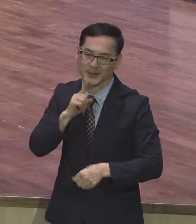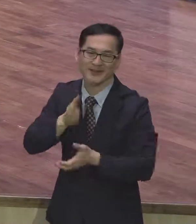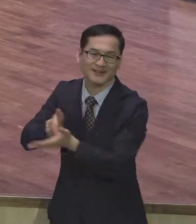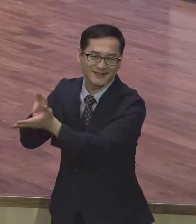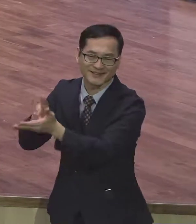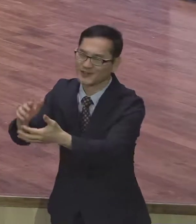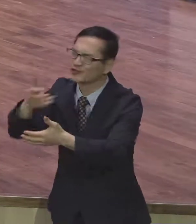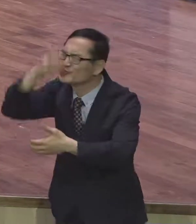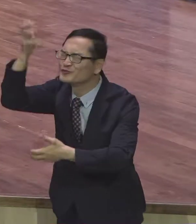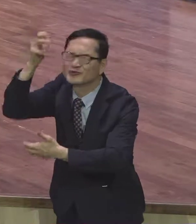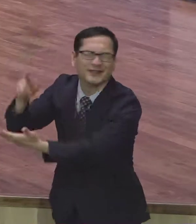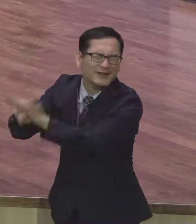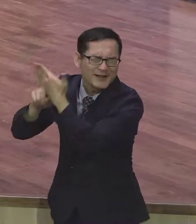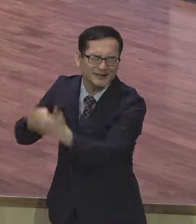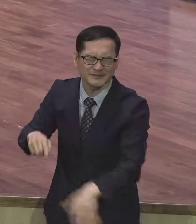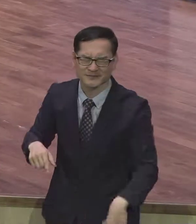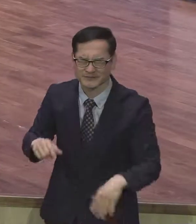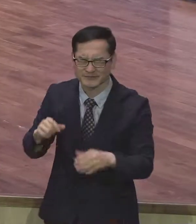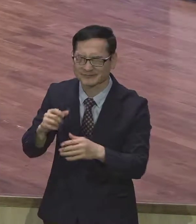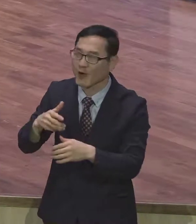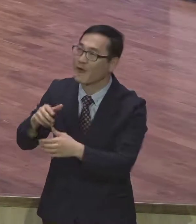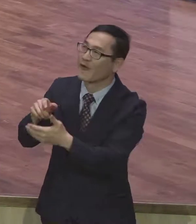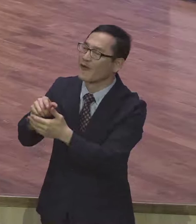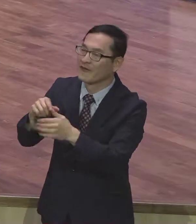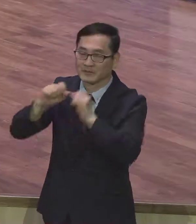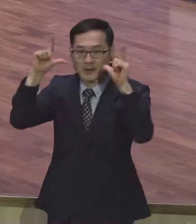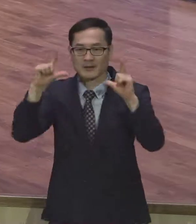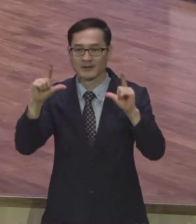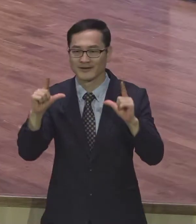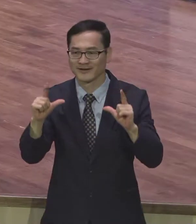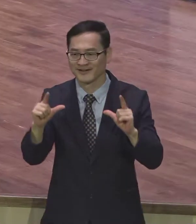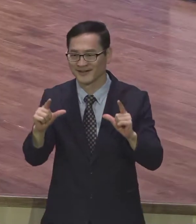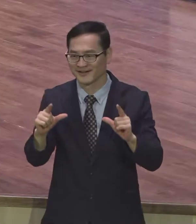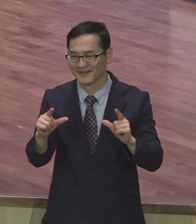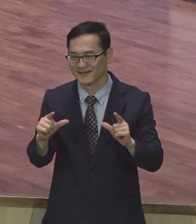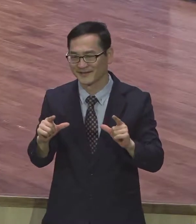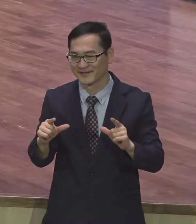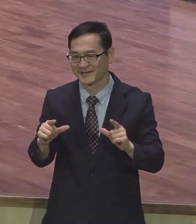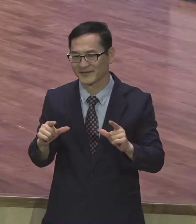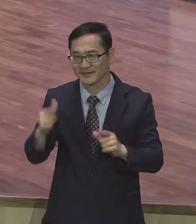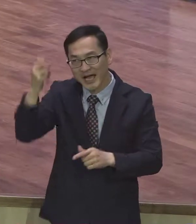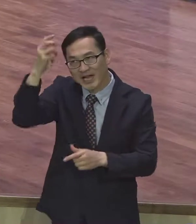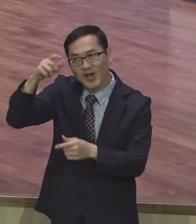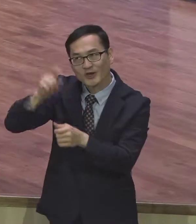그러다가 빡 깨서 야, 나도 영적 상태가 괜찮네.